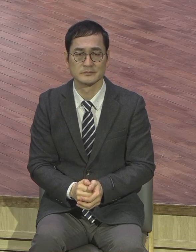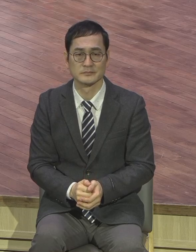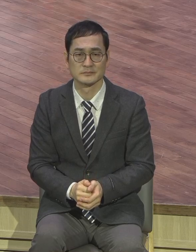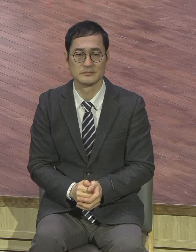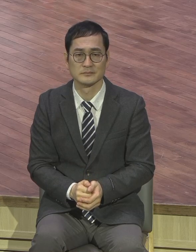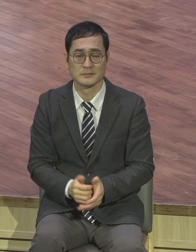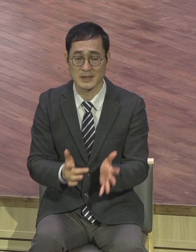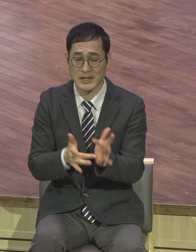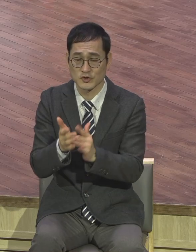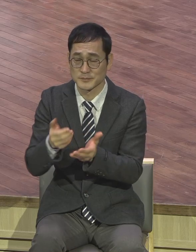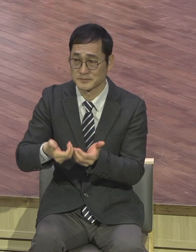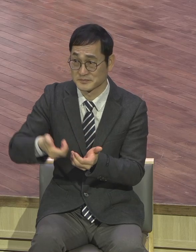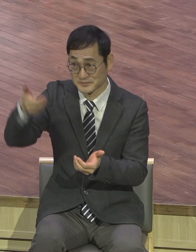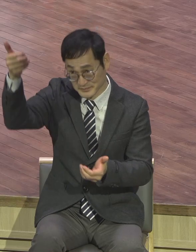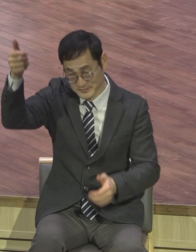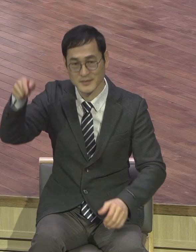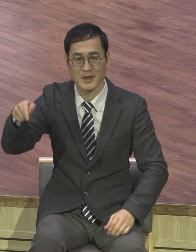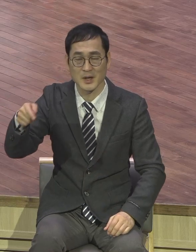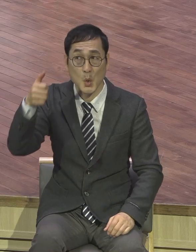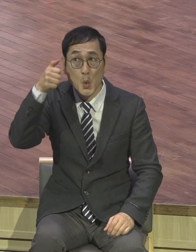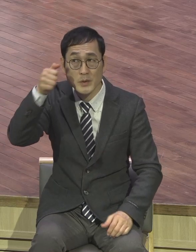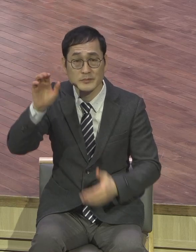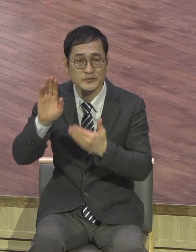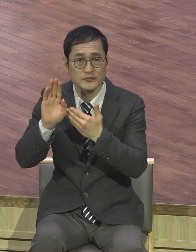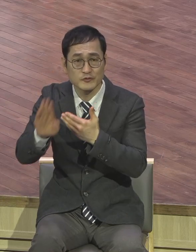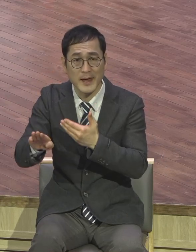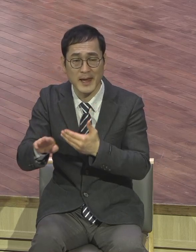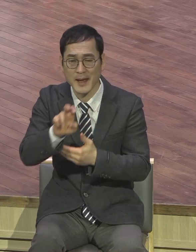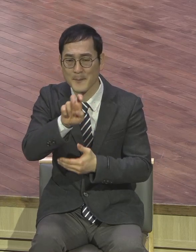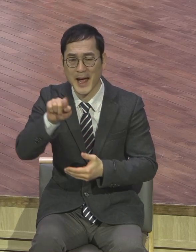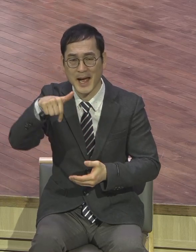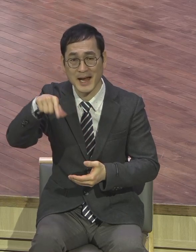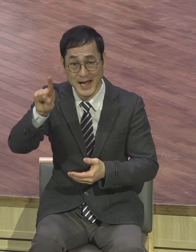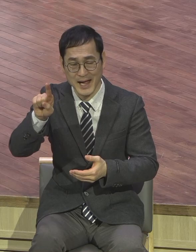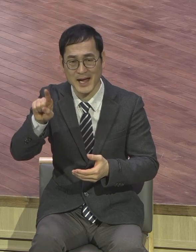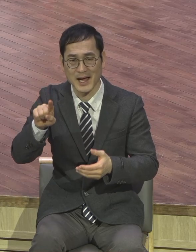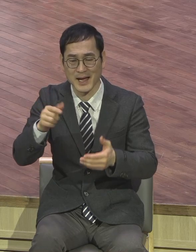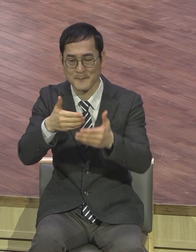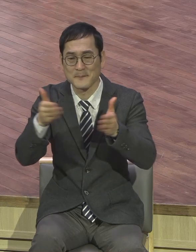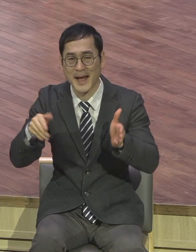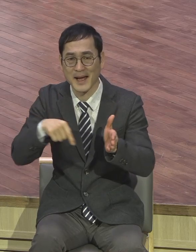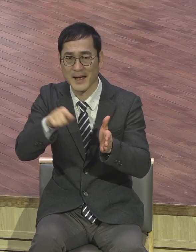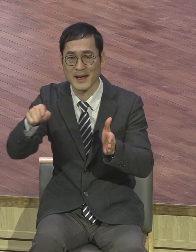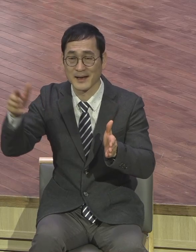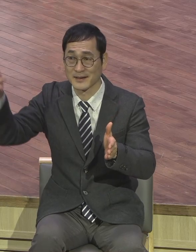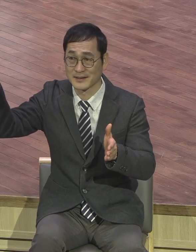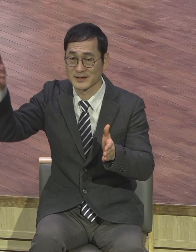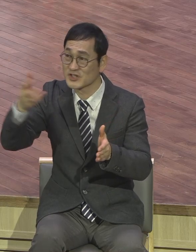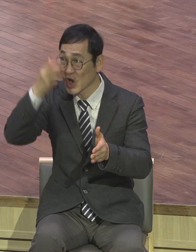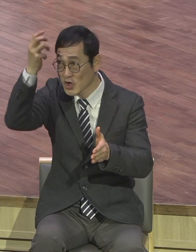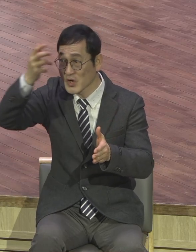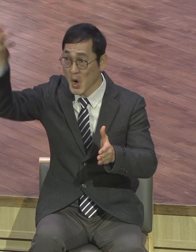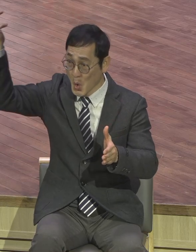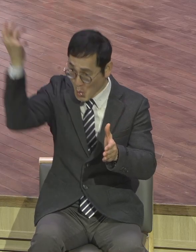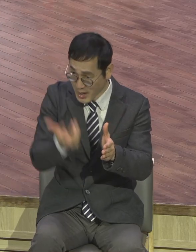갈보리 이들이 예수와 그리스도 인생 모든 문제 해결자라는 생명의 복음을